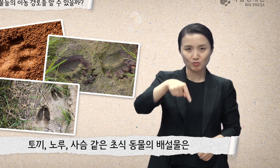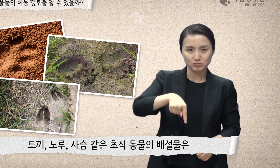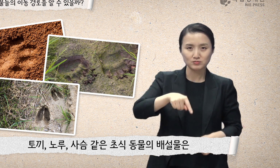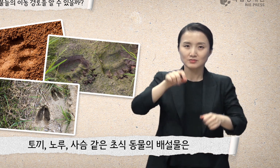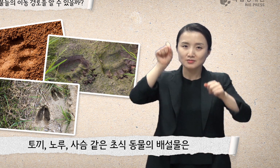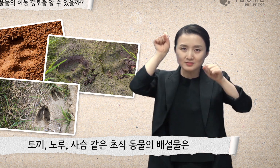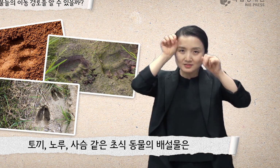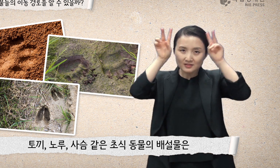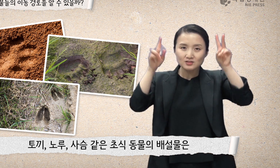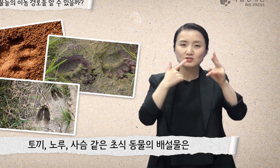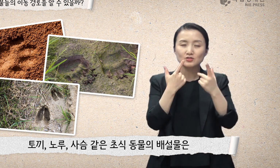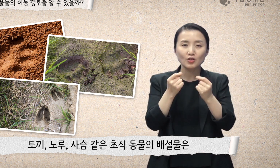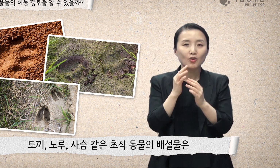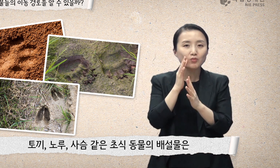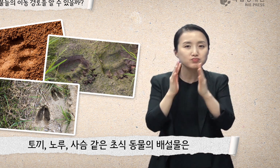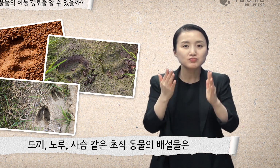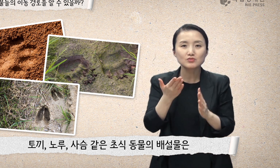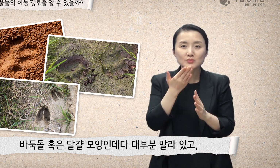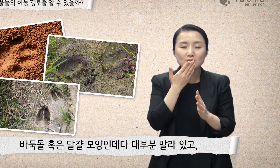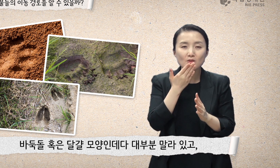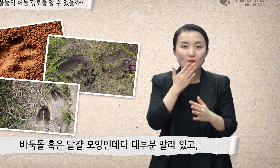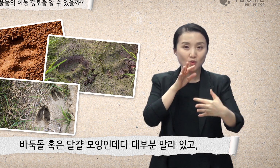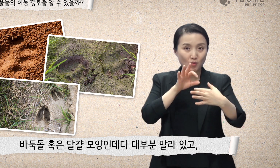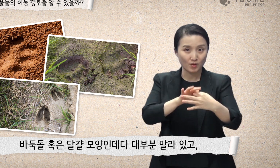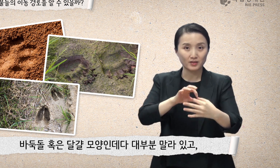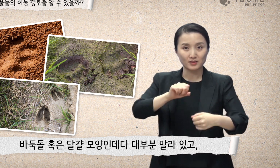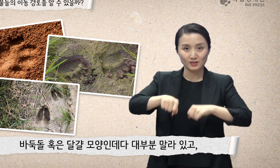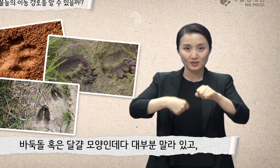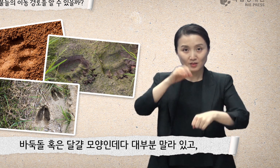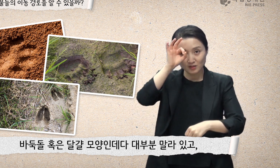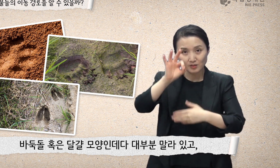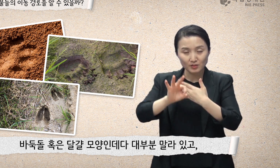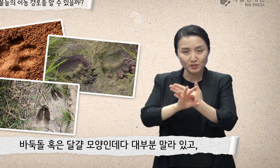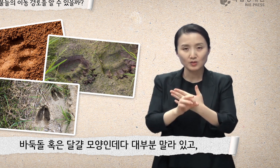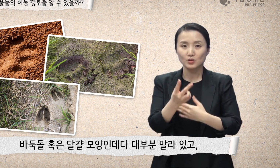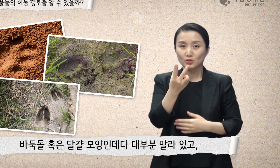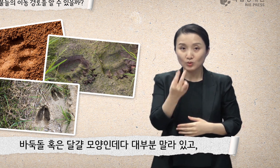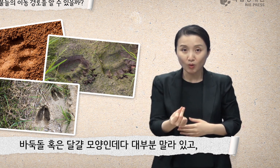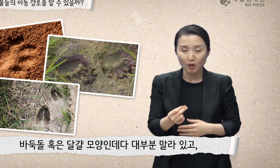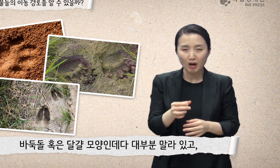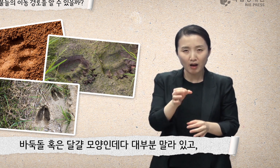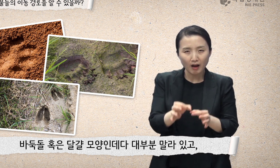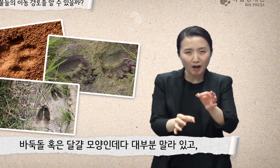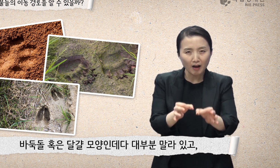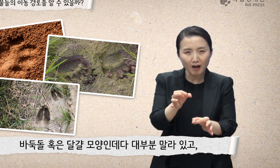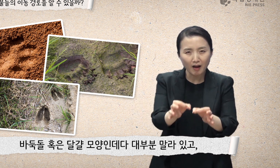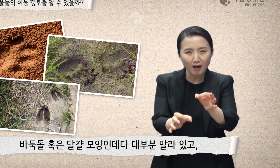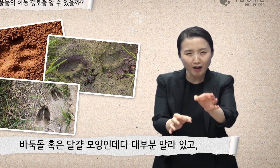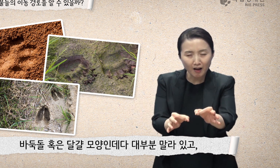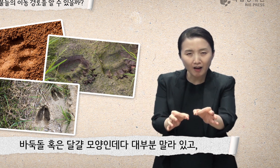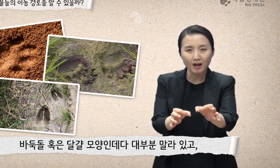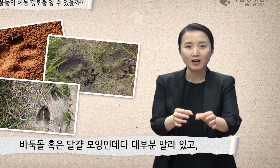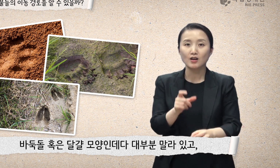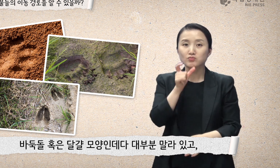초식동물의 배설물은 바둑돌 혹은 달걀 모양인데다 대부분 말라 있고